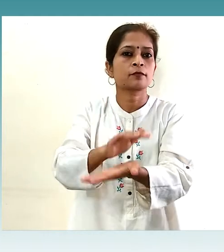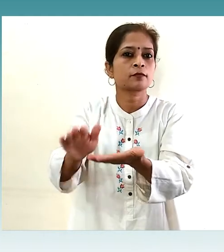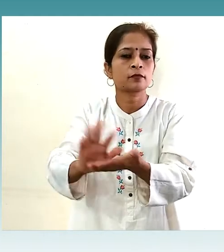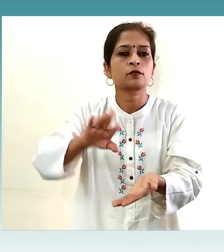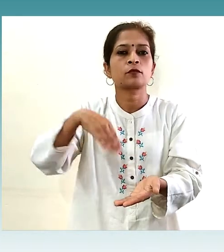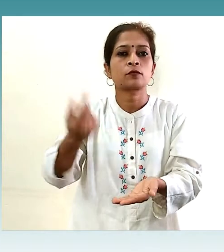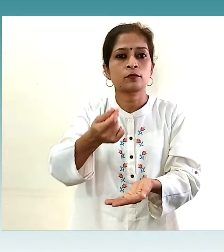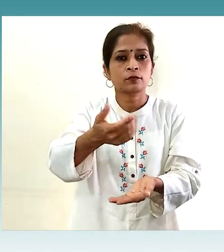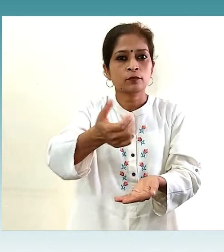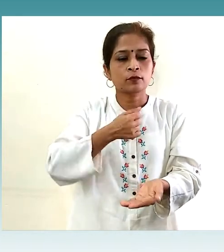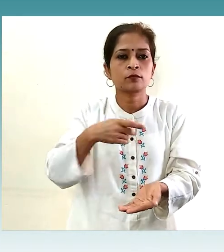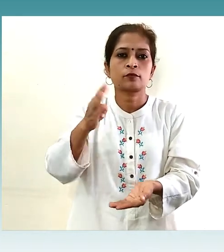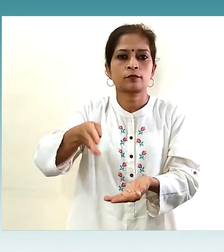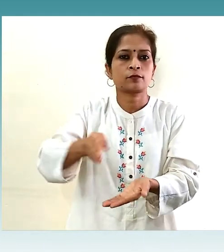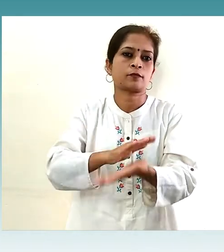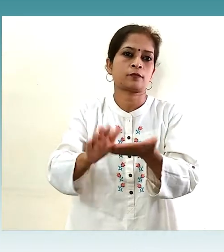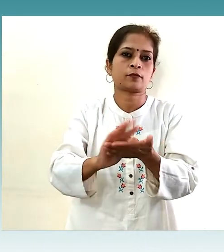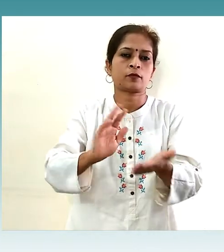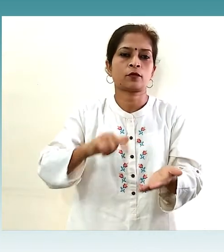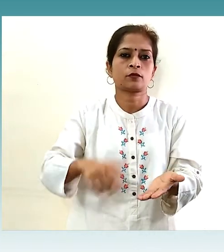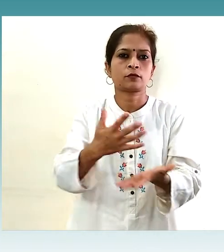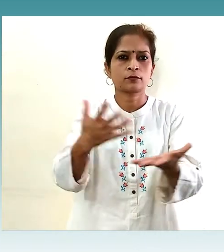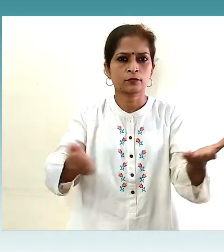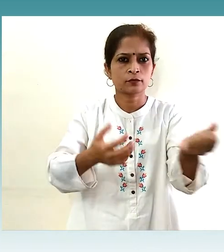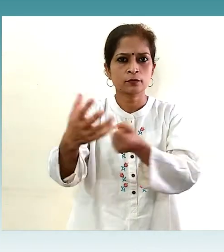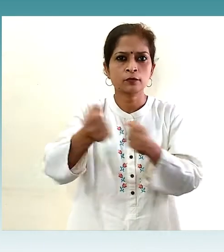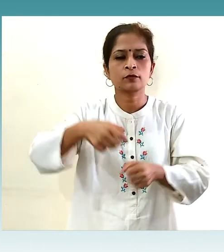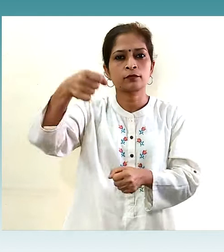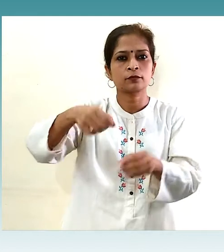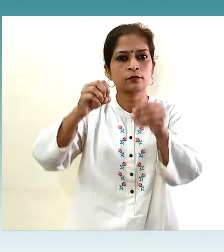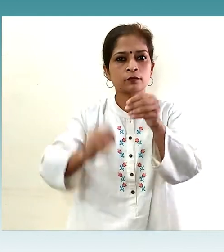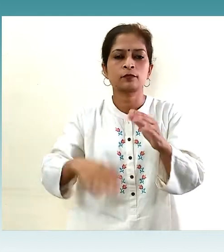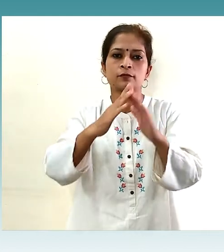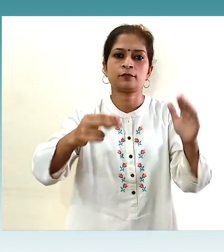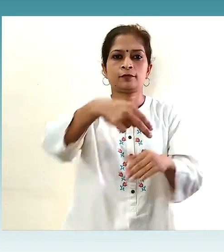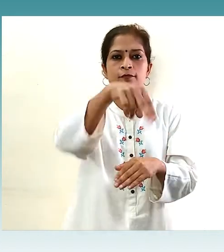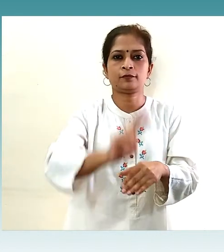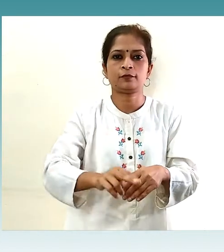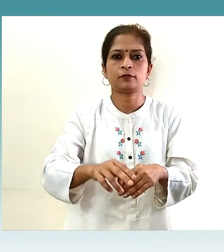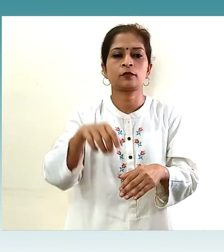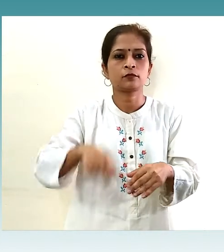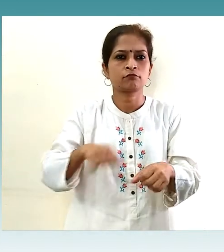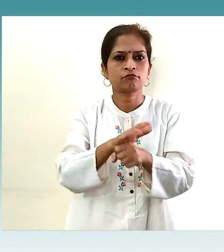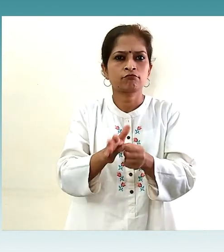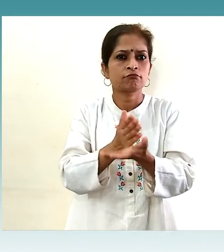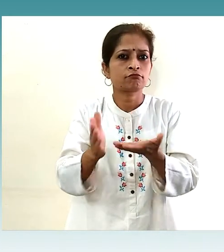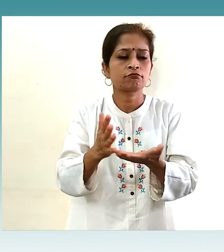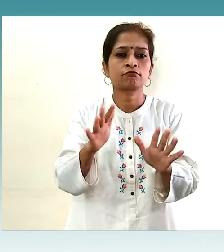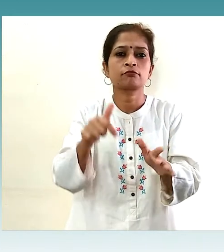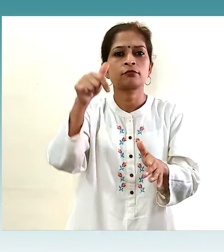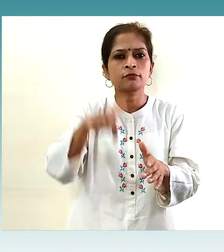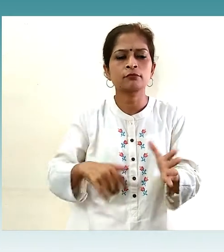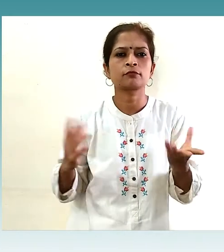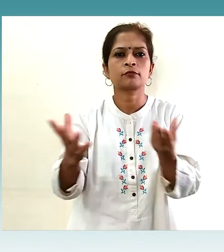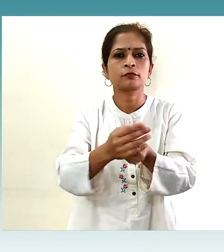कार्ड को भी सैनिटाइज करें खरीदे हुए सामान को बालती में डाल कर घर लाटें जी हाँ, करोना का खत्रा टला नहीं है इसलिए